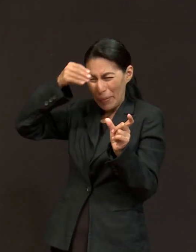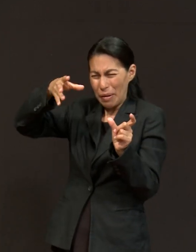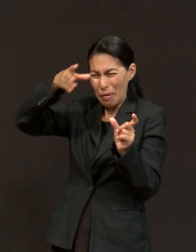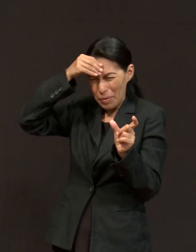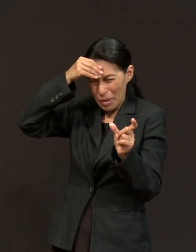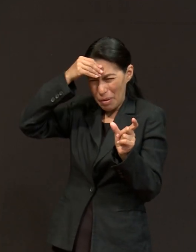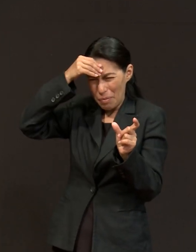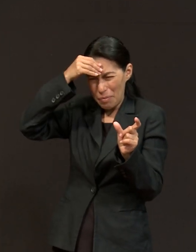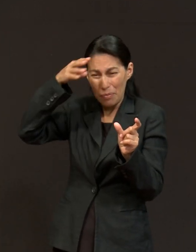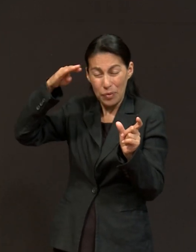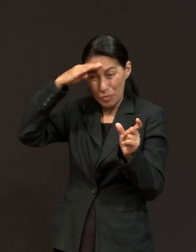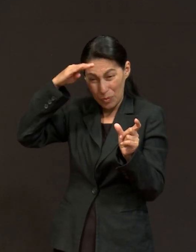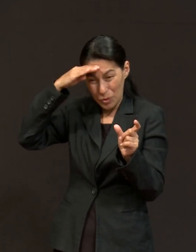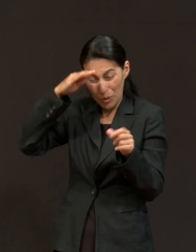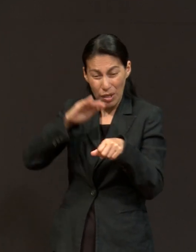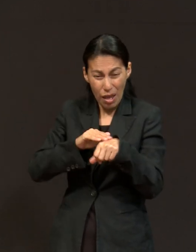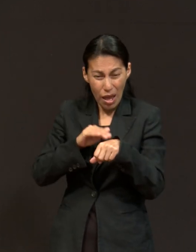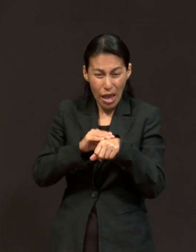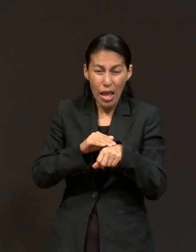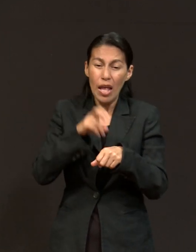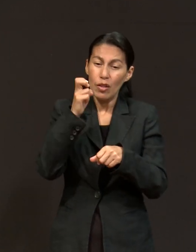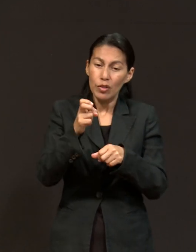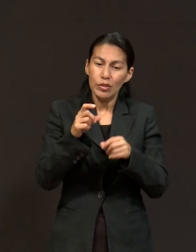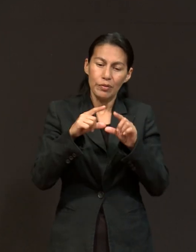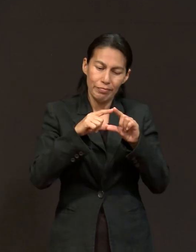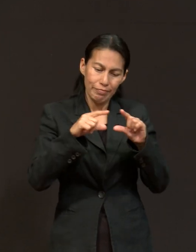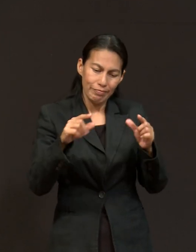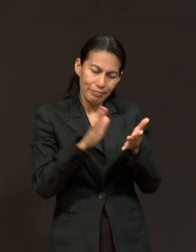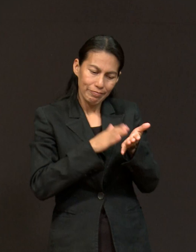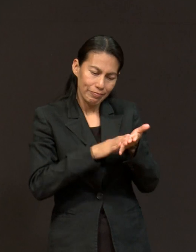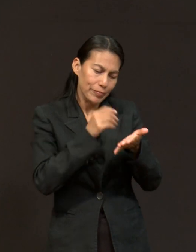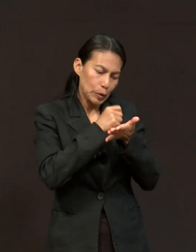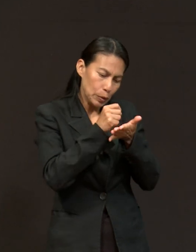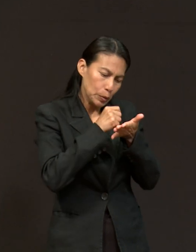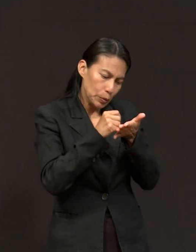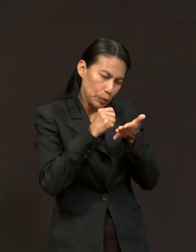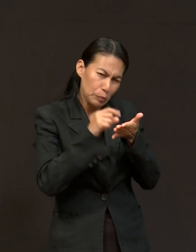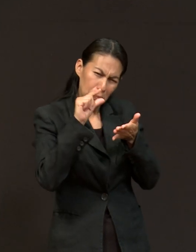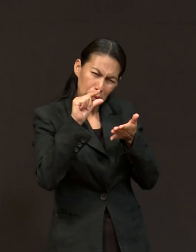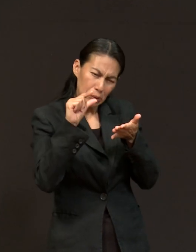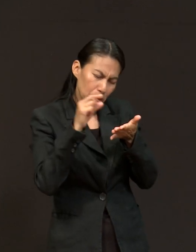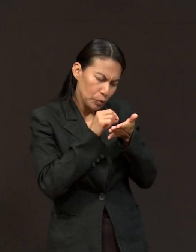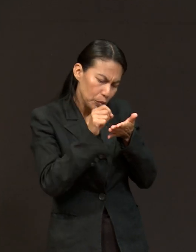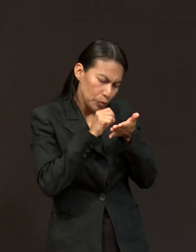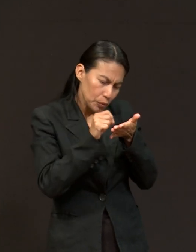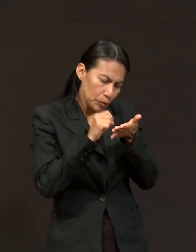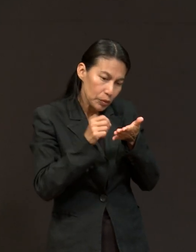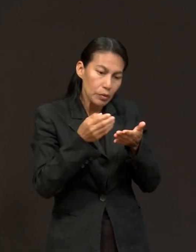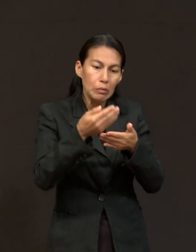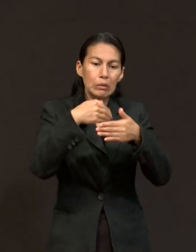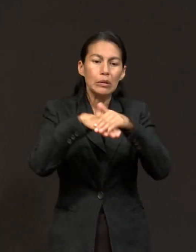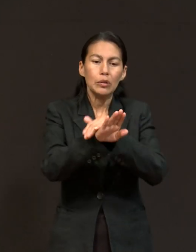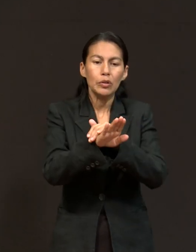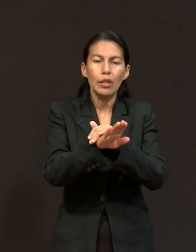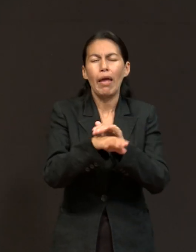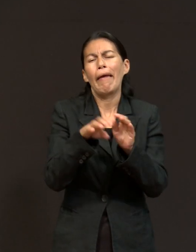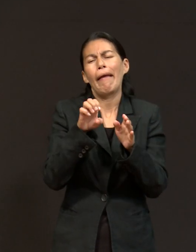Si alguien era costurera, pues adentro de la ropa que hacía, metían porciones de la Biblia que ellos habían escrito a mano. O sea,